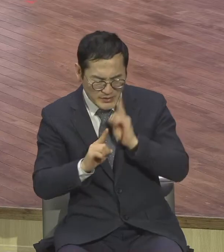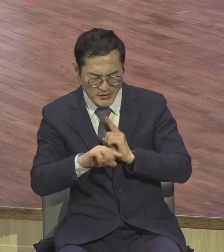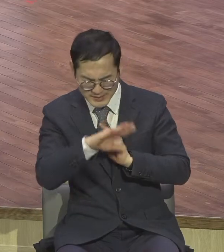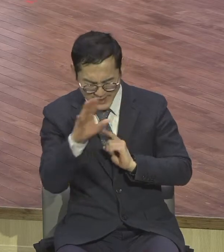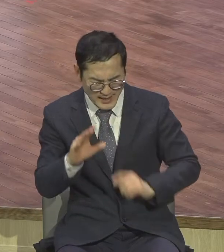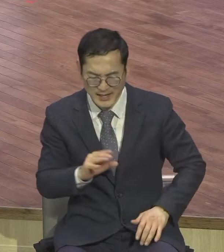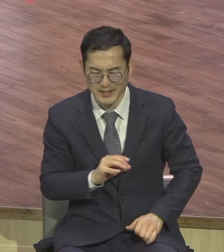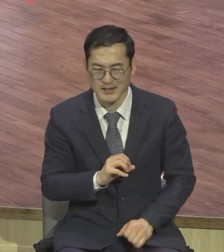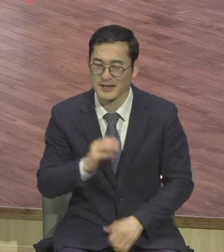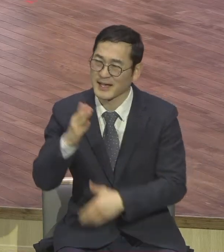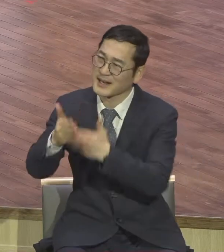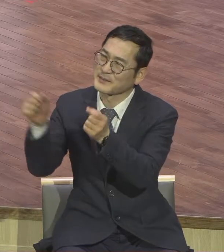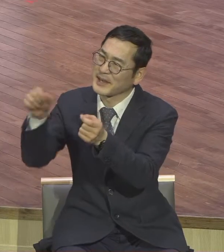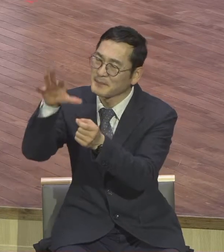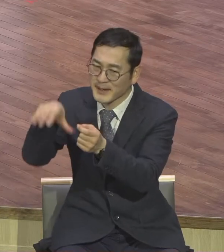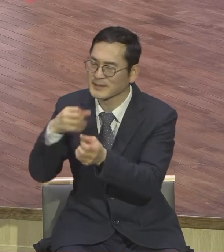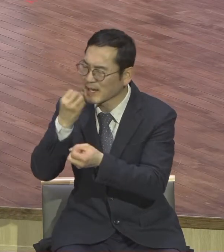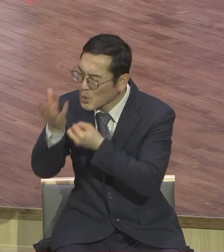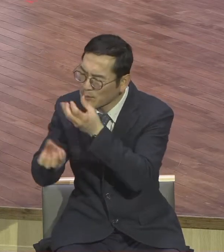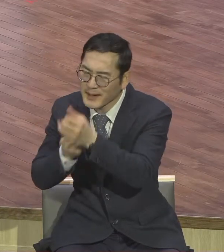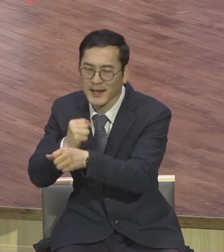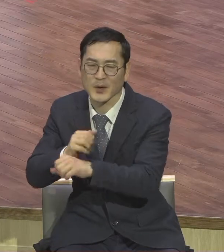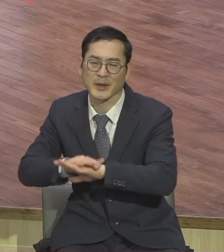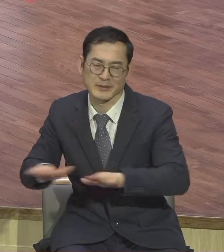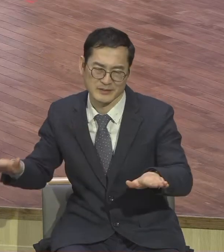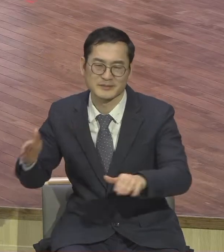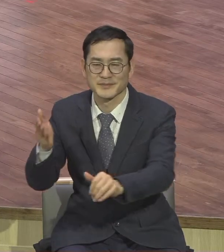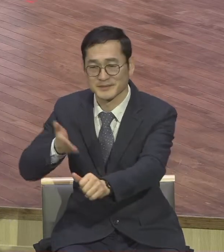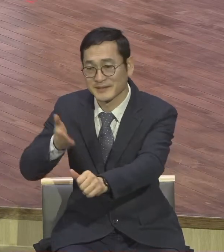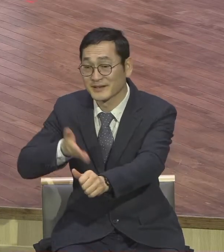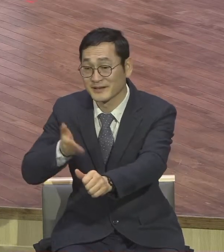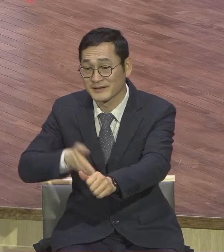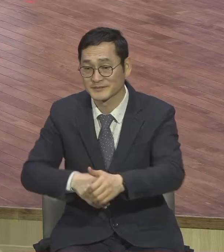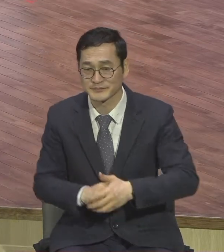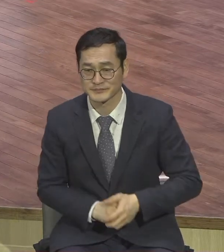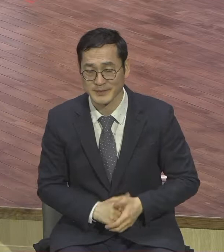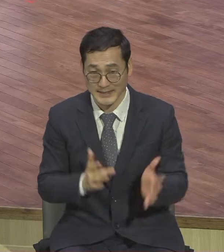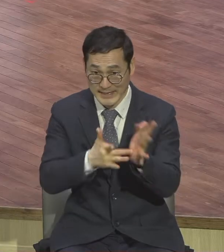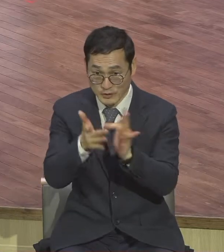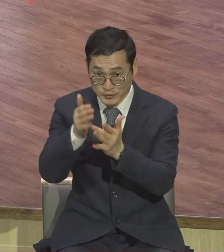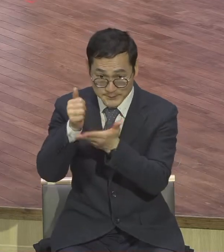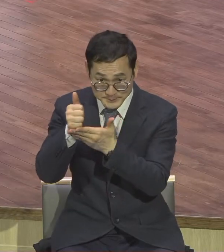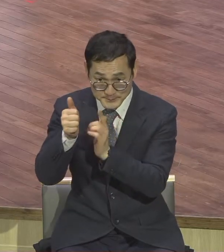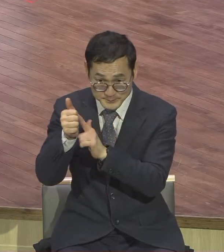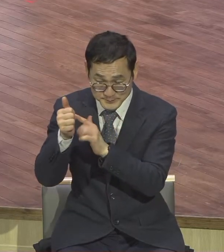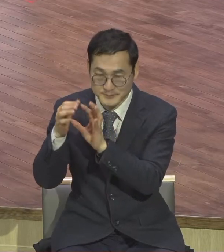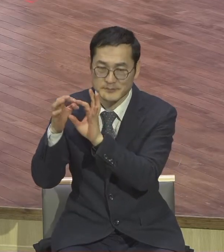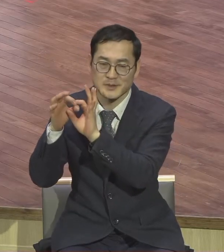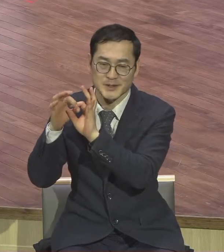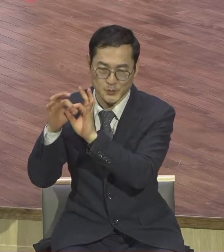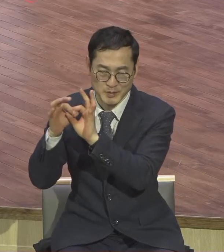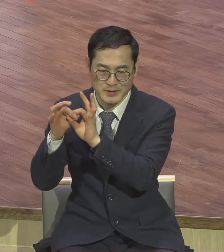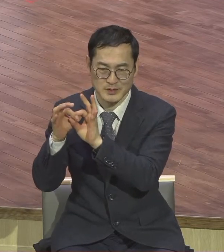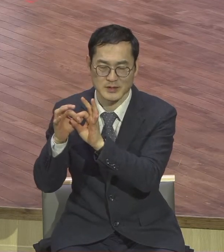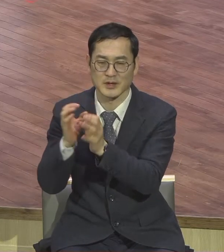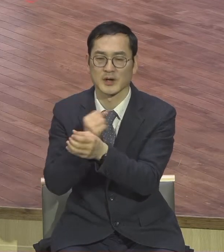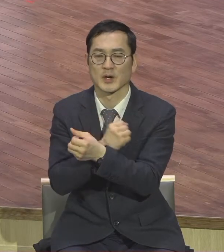예수의 시도를 통해서 주어진 이 놀라운 용서의 이 감격